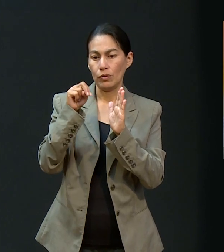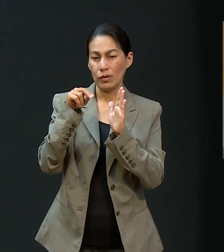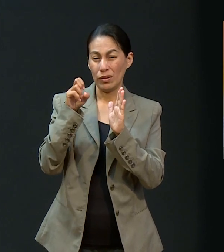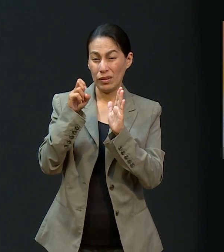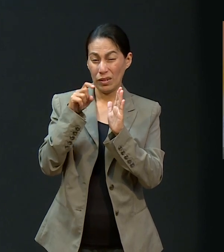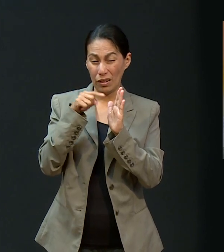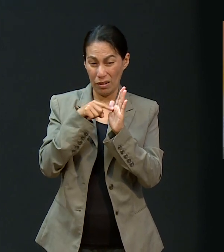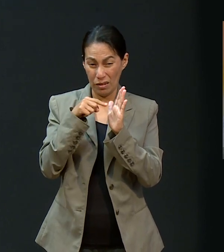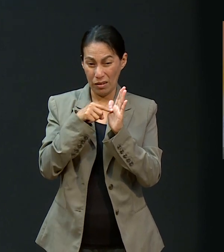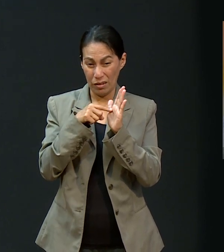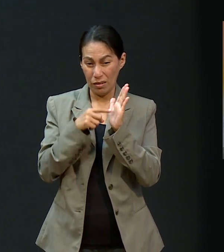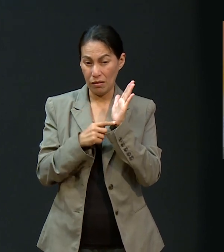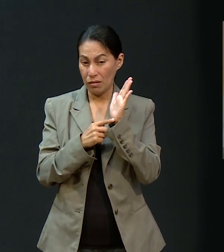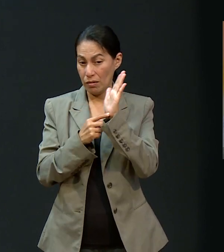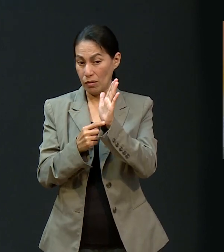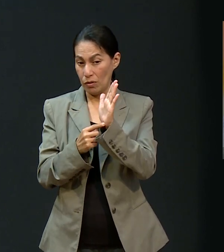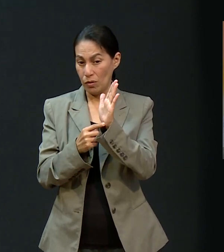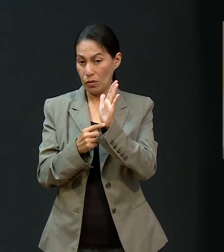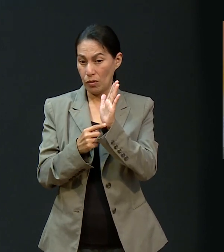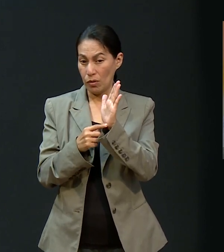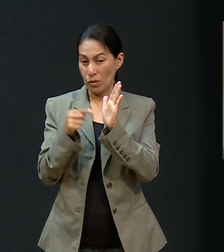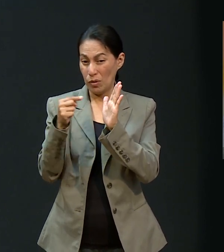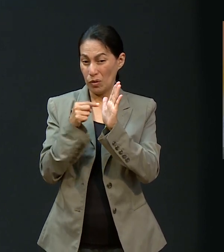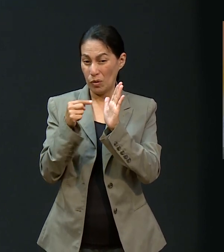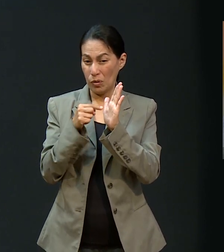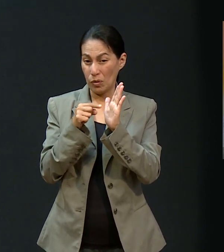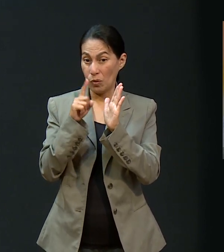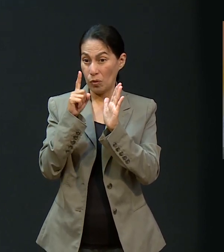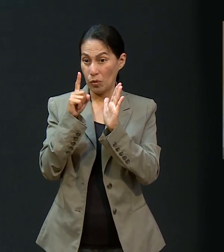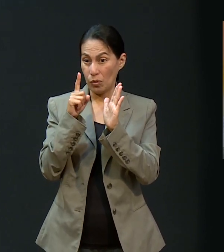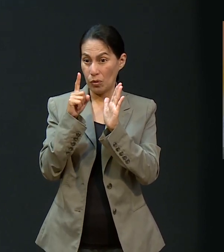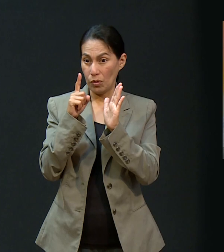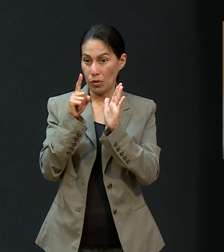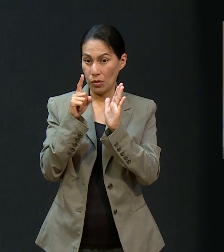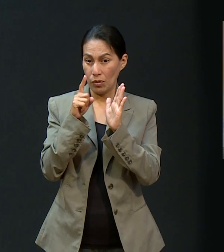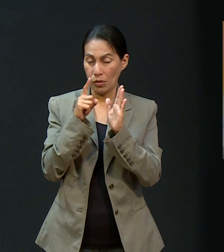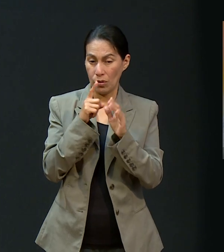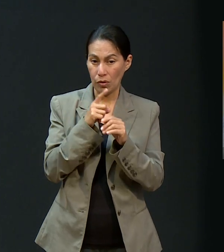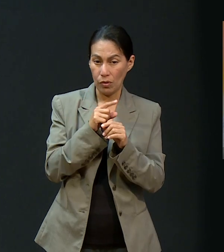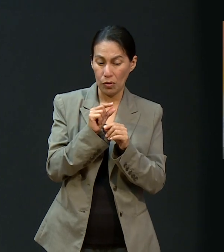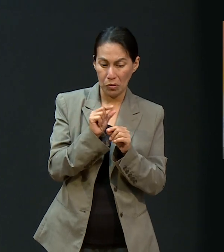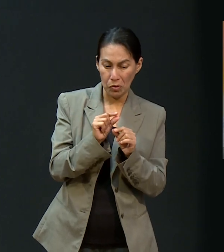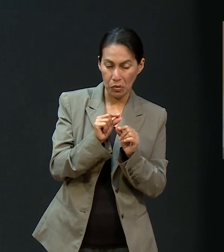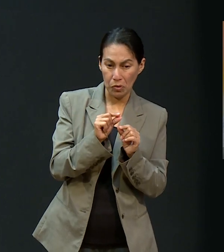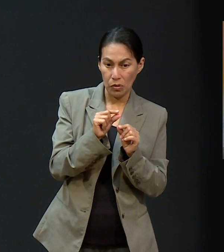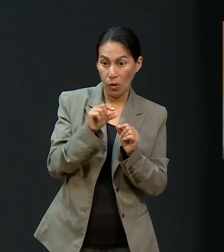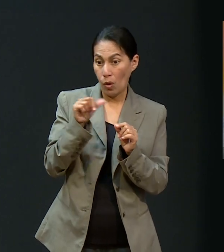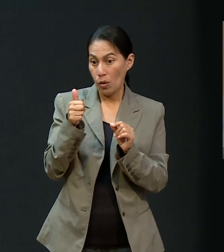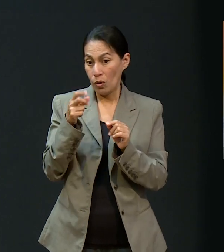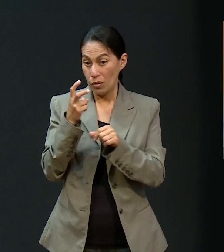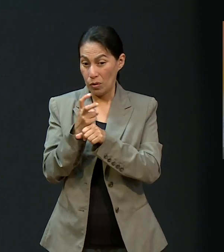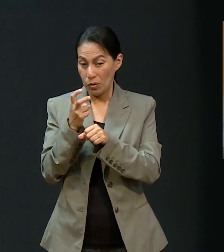resonancia, y me dijo, este es el primer tumor. Y era una cosa, se veía pequeña, y dice, este es el segundo.